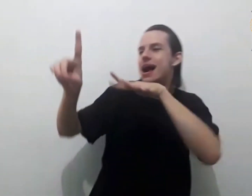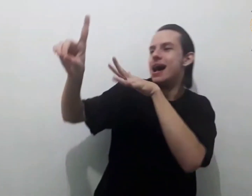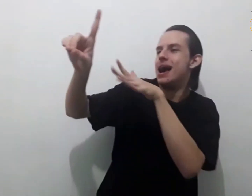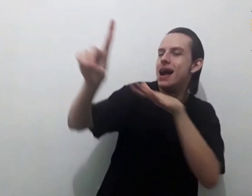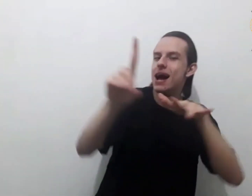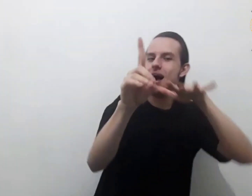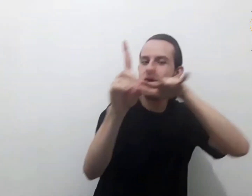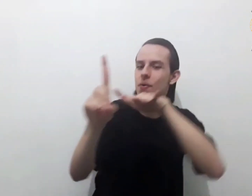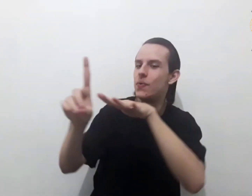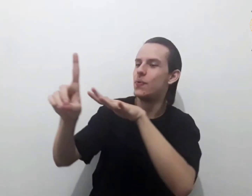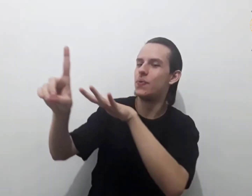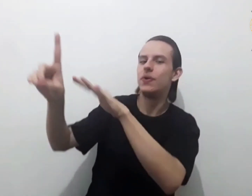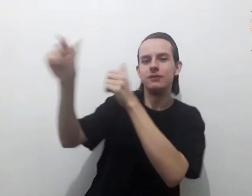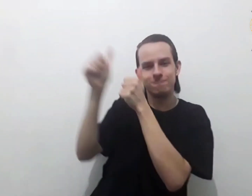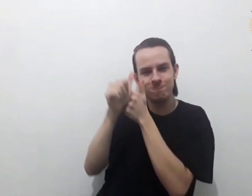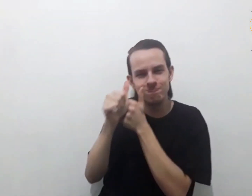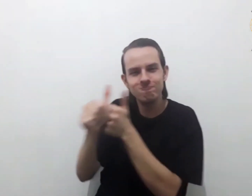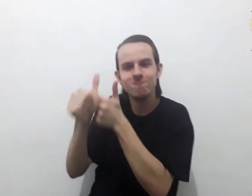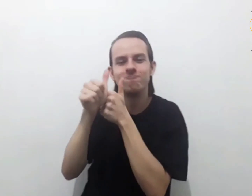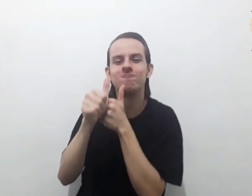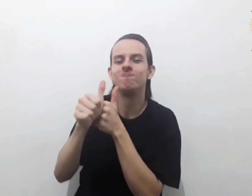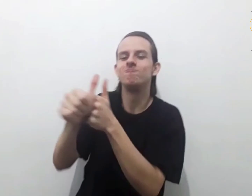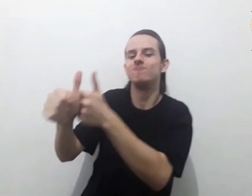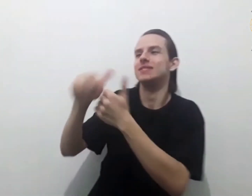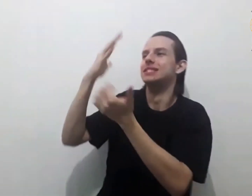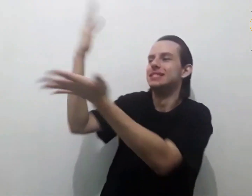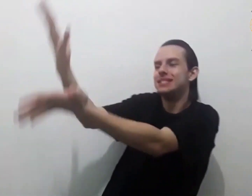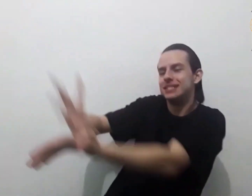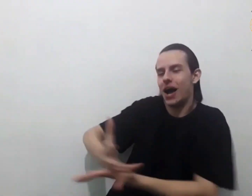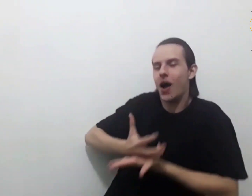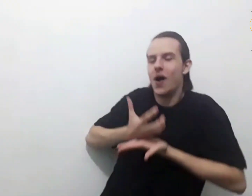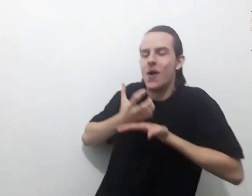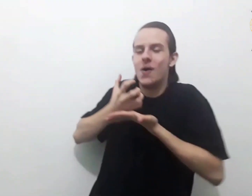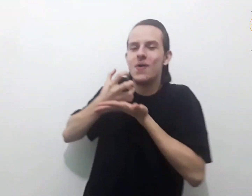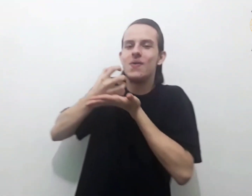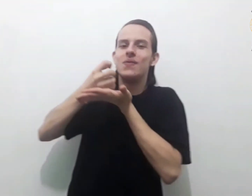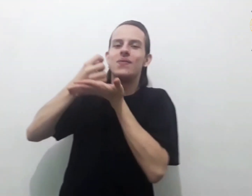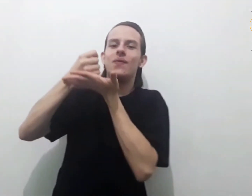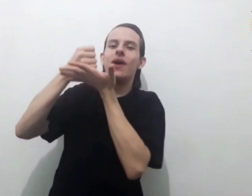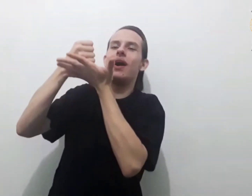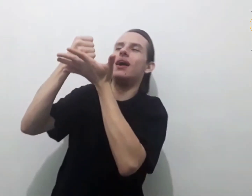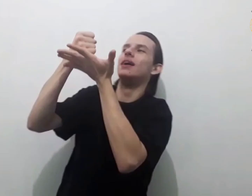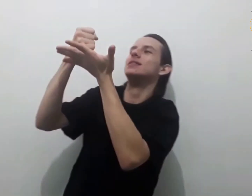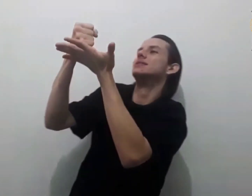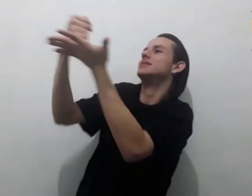E a salvação há de seguir os passos seus.